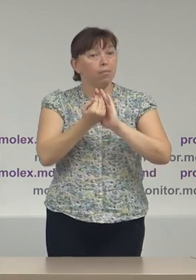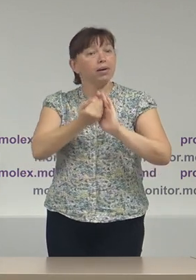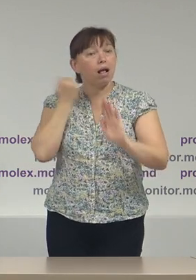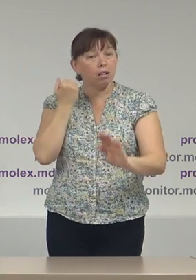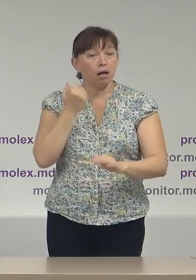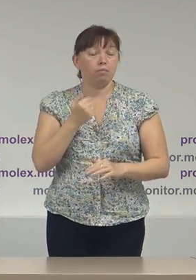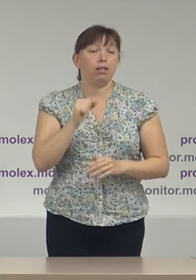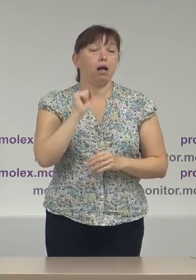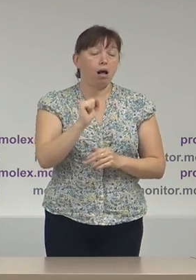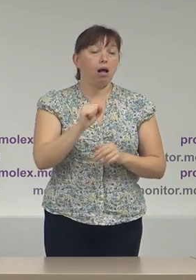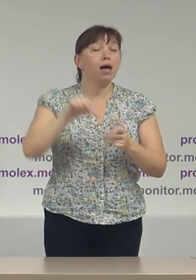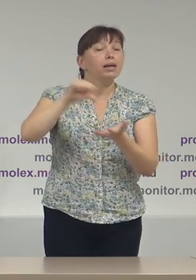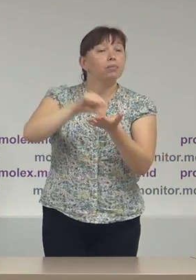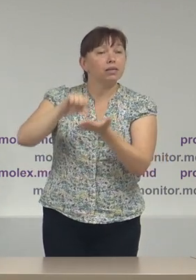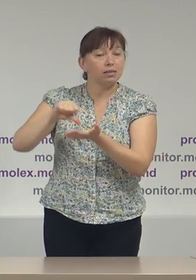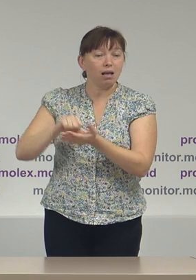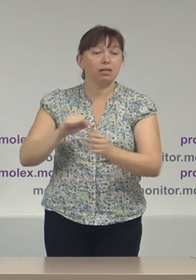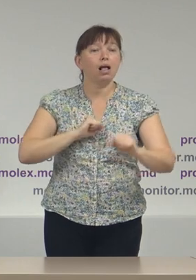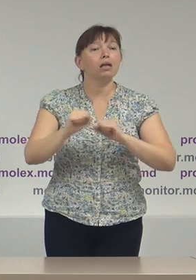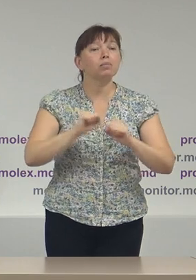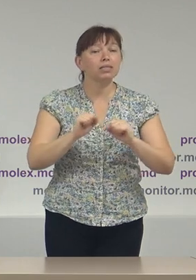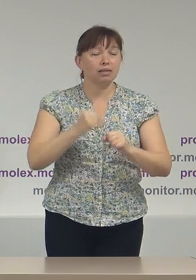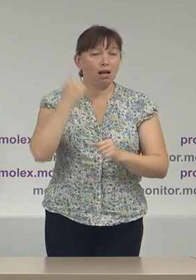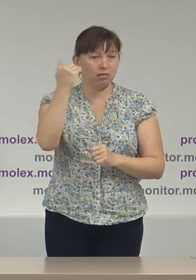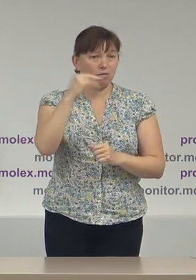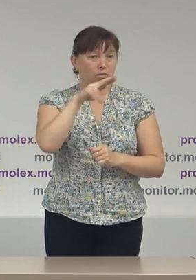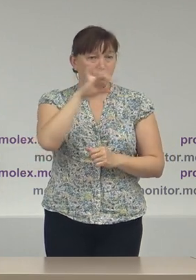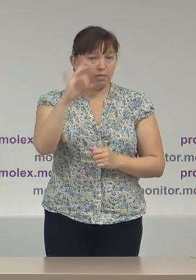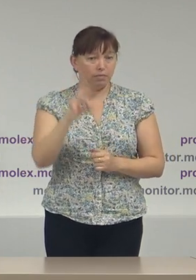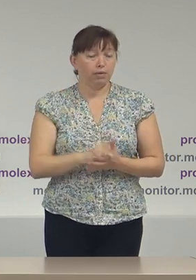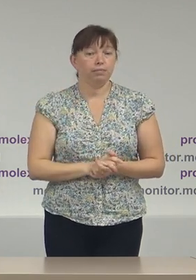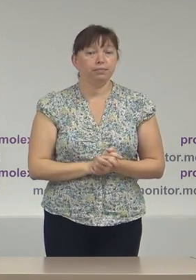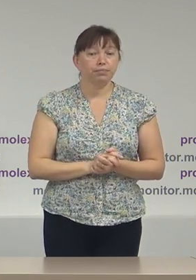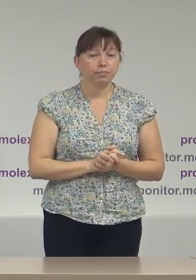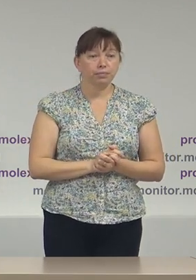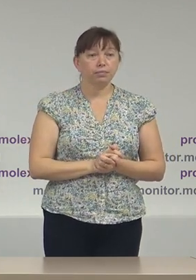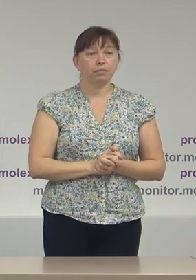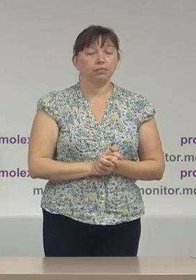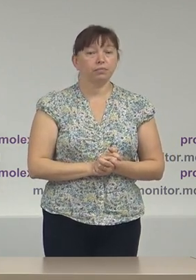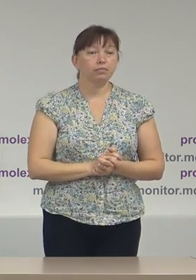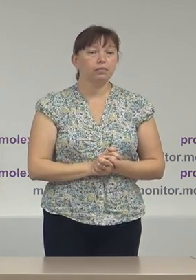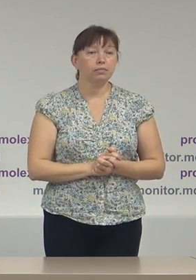a reprezentanților administrației separatiste, în speție, miliția locală.